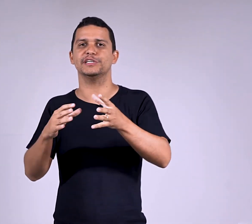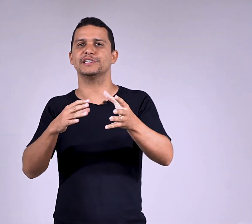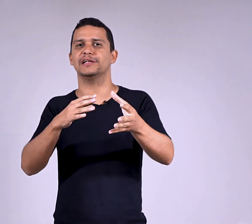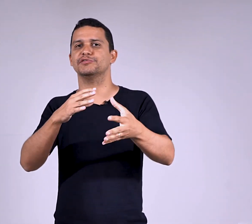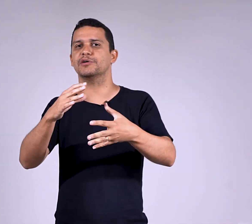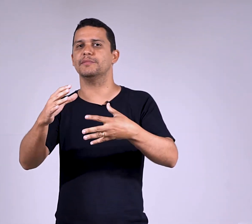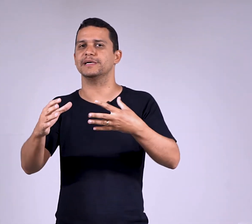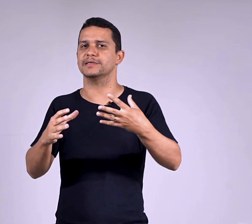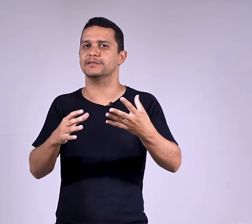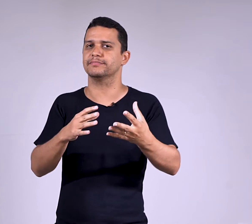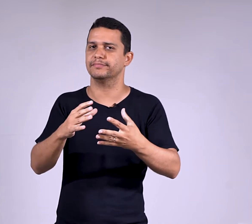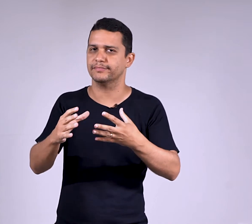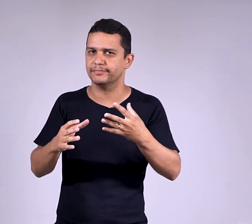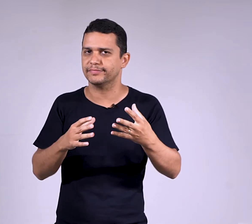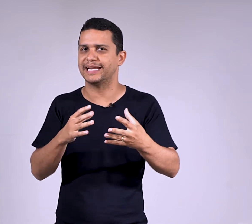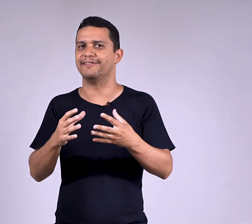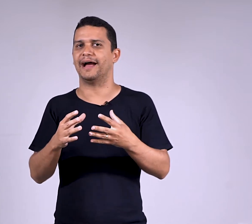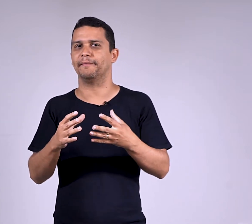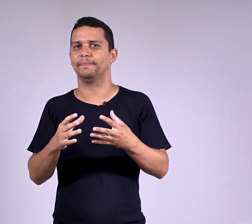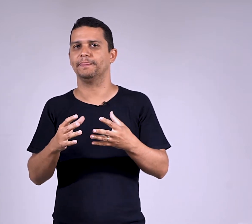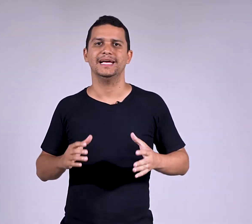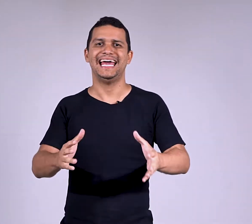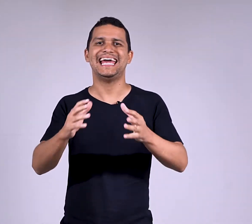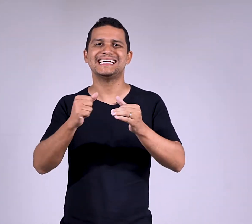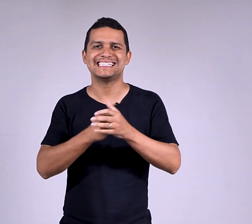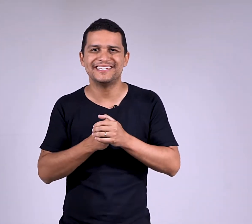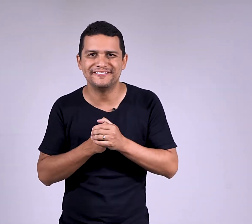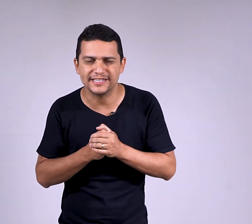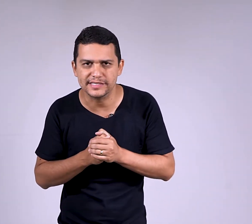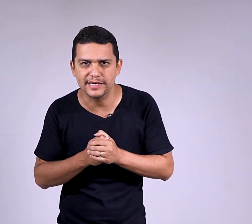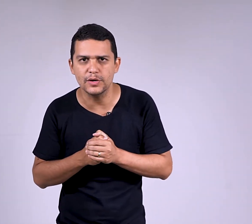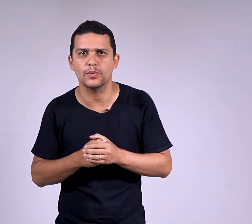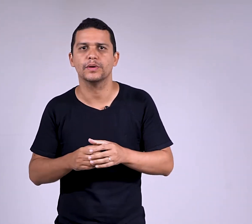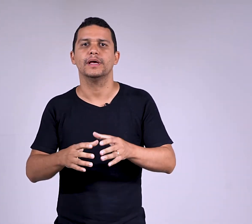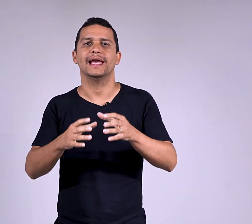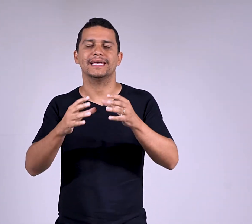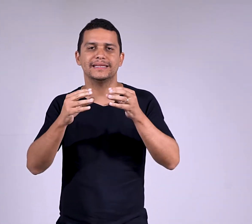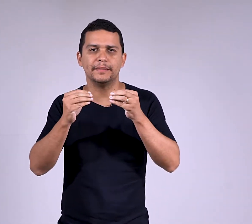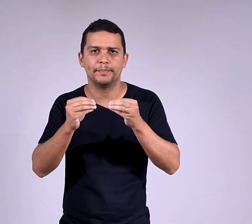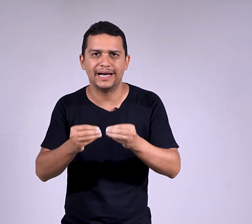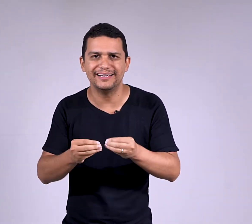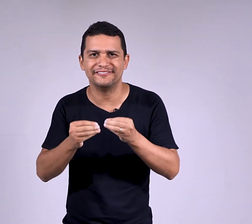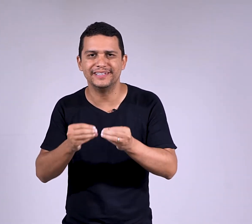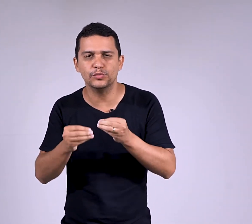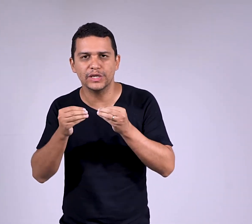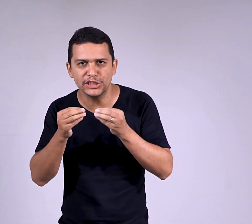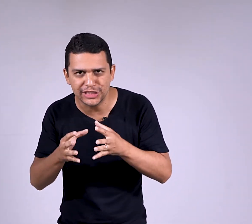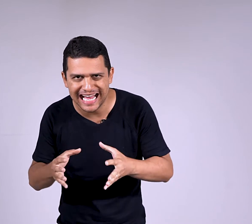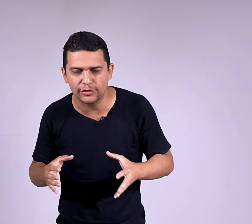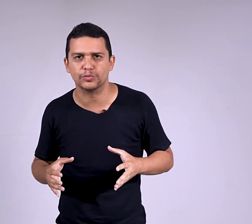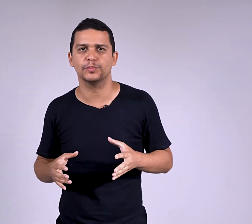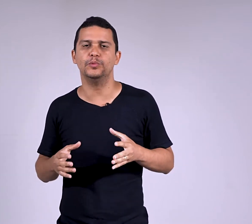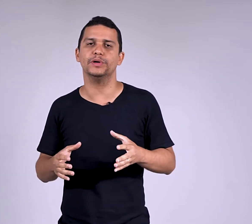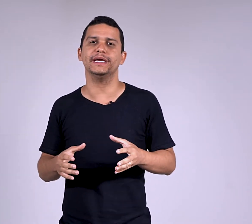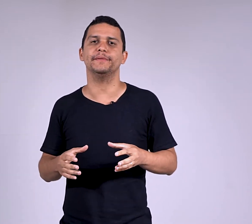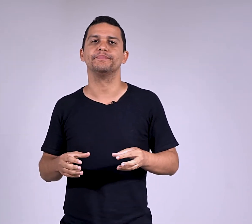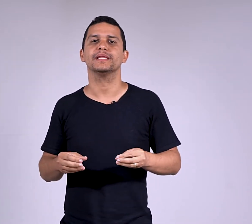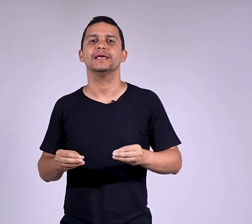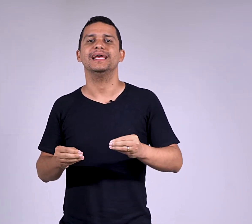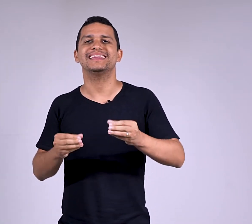o candidato já começa a travar. Essa inversão é que atrapalha a vida do candidato. Por quê? Ele